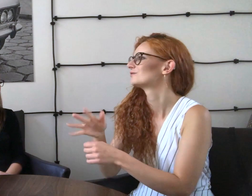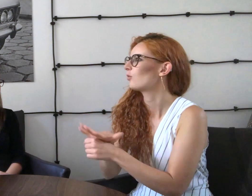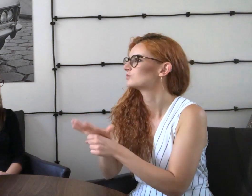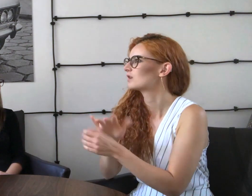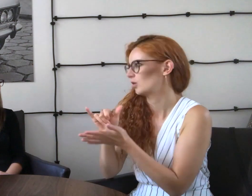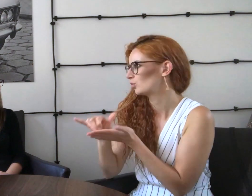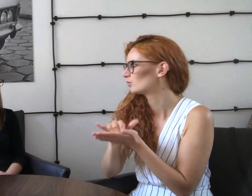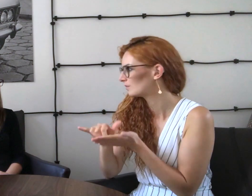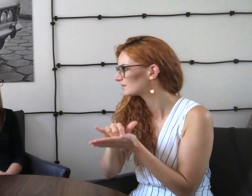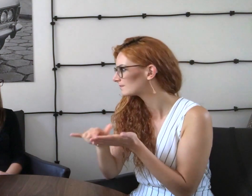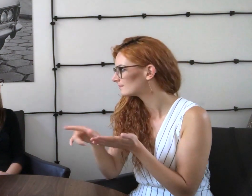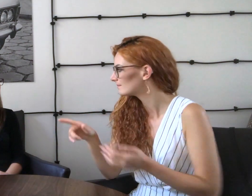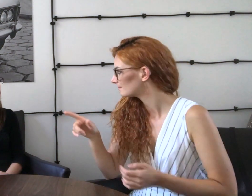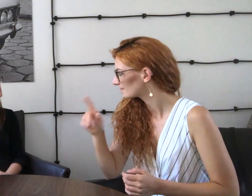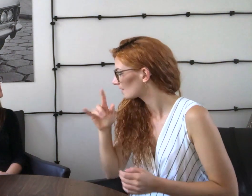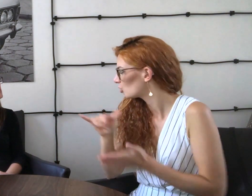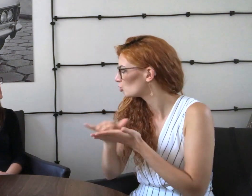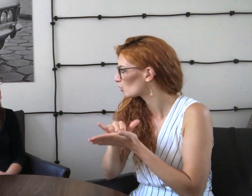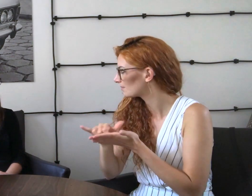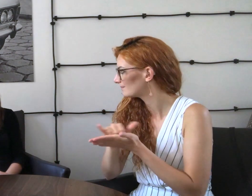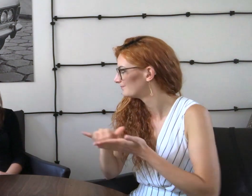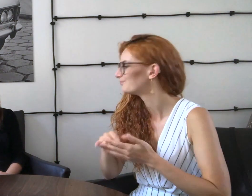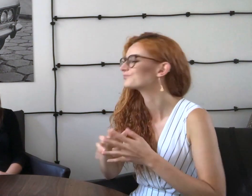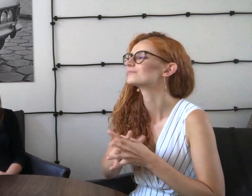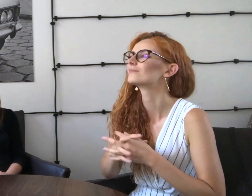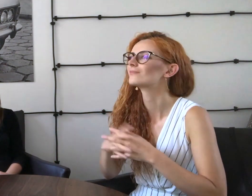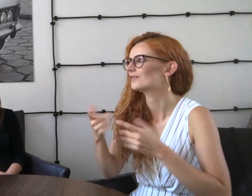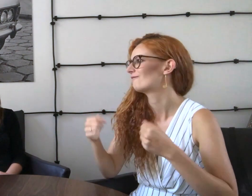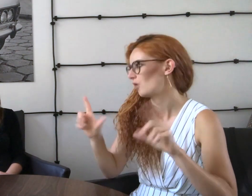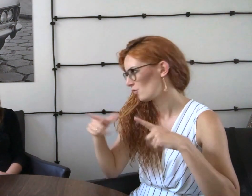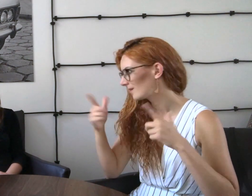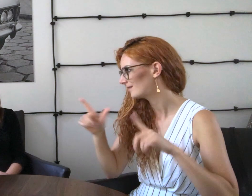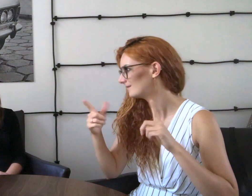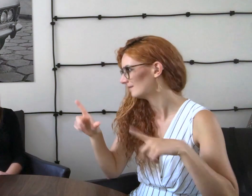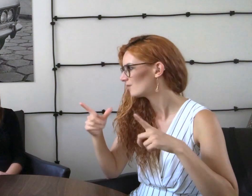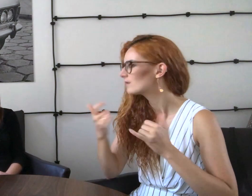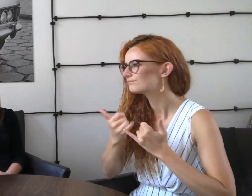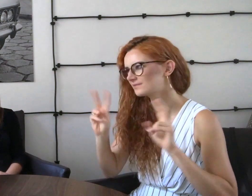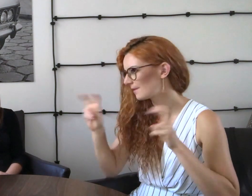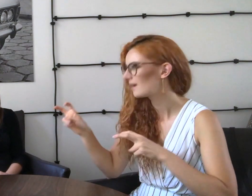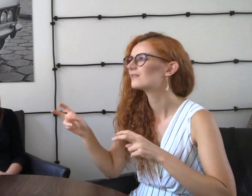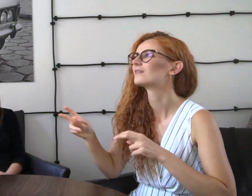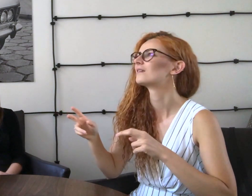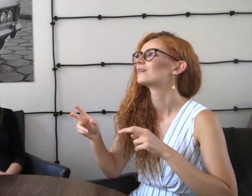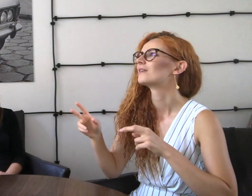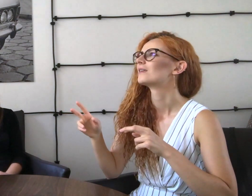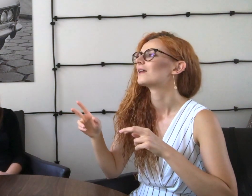Chciałabym wejść w obszar YouTube'a. Vloging. Vlogi, tak. Na różne tematy.